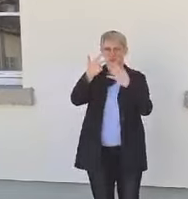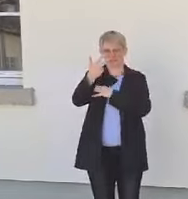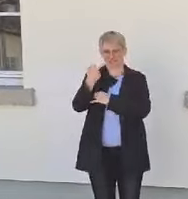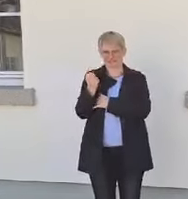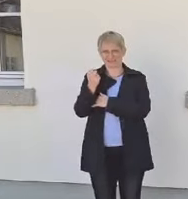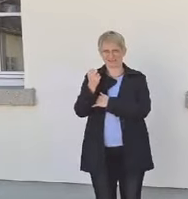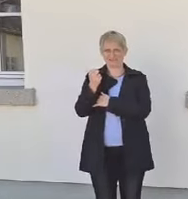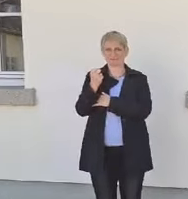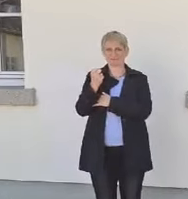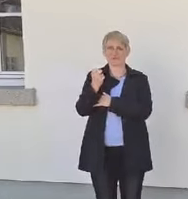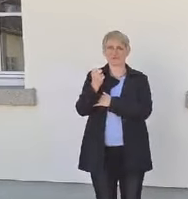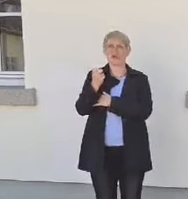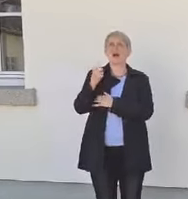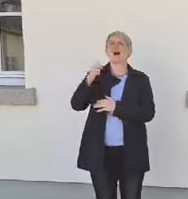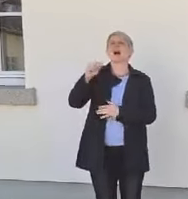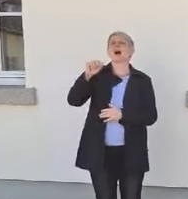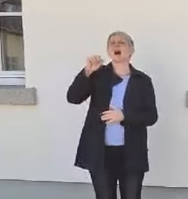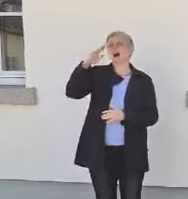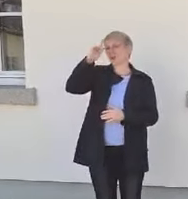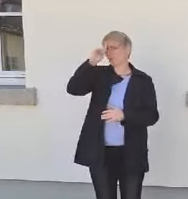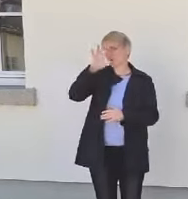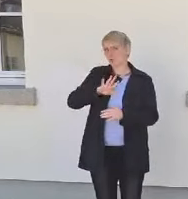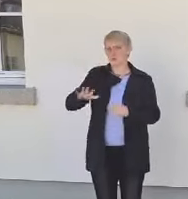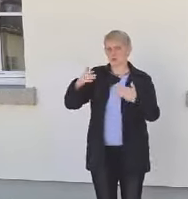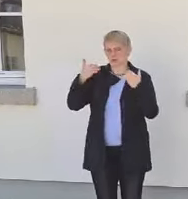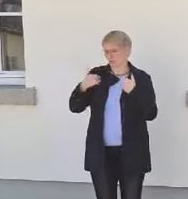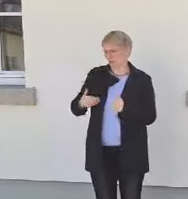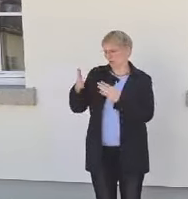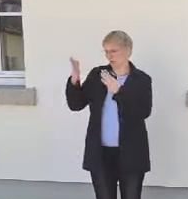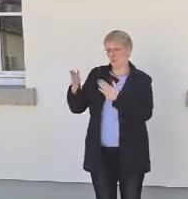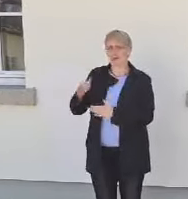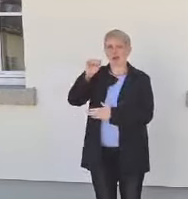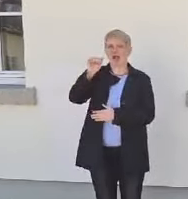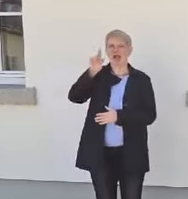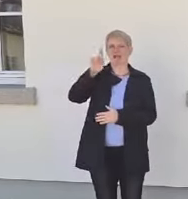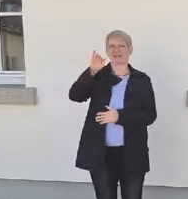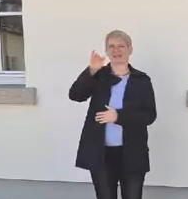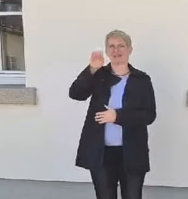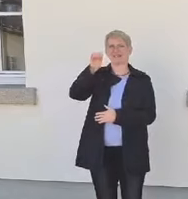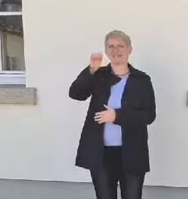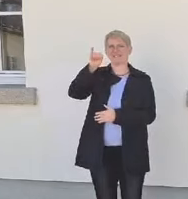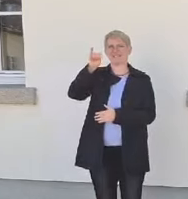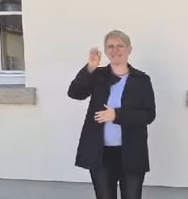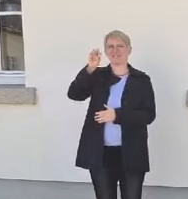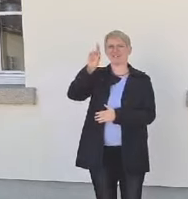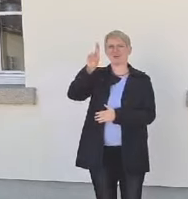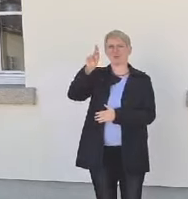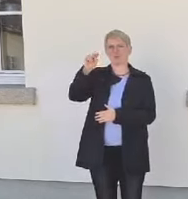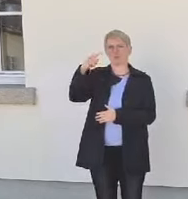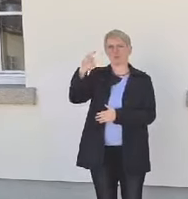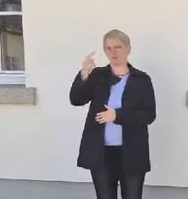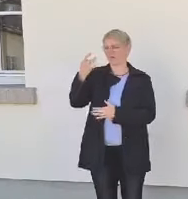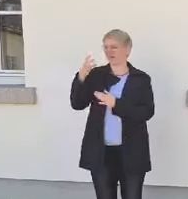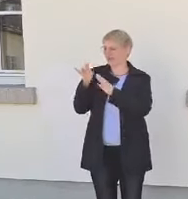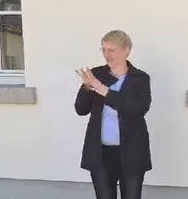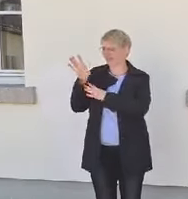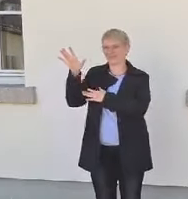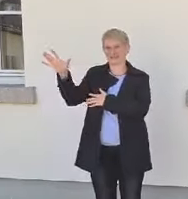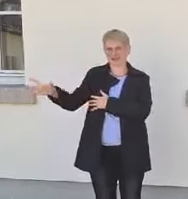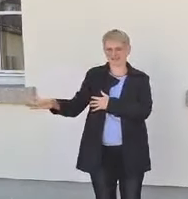entlassen, wollte dann sein Studium aufgreifen, aber das waren einfach tatsächlich schon wirklich äußerst schwierige Zeiten